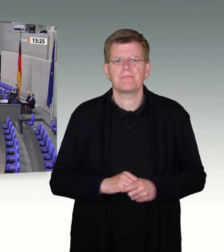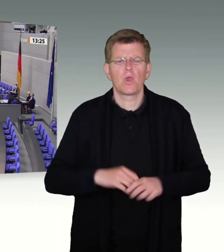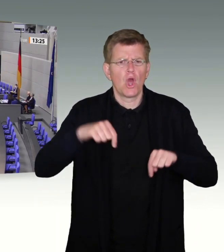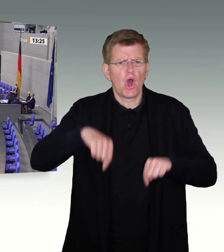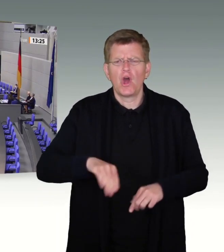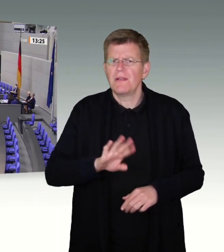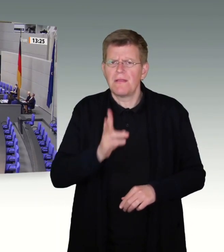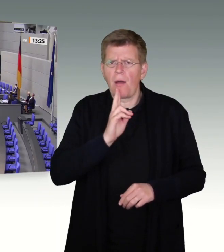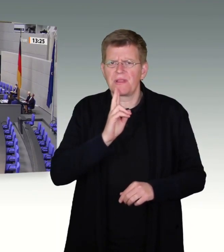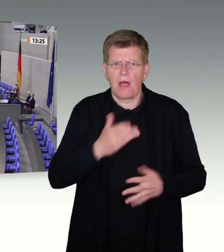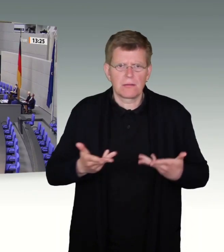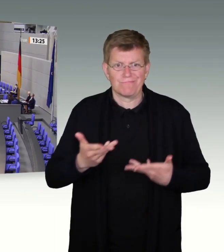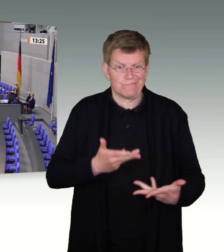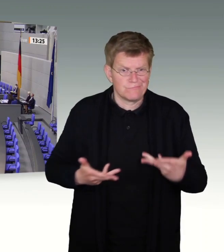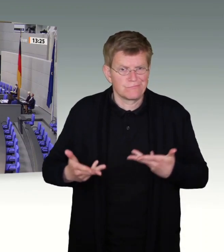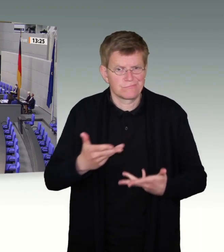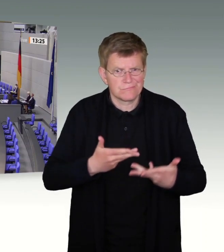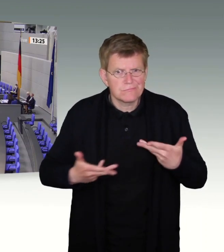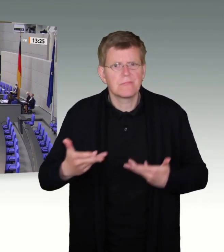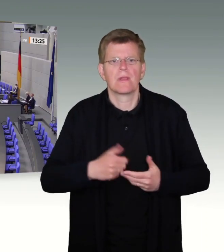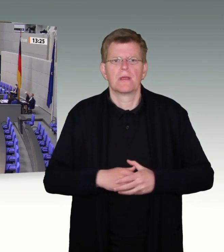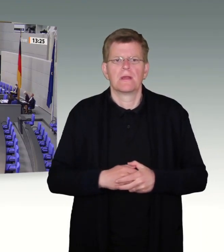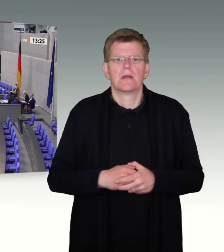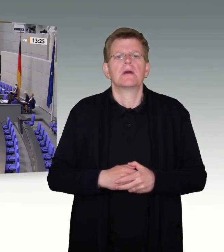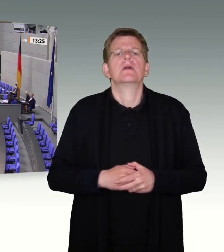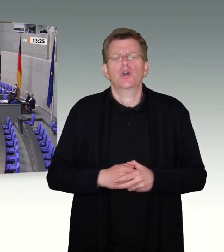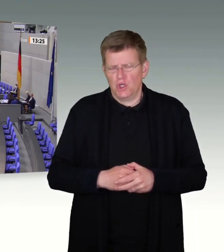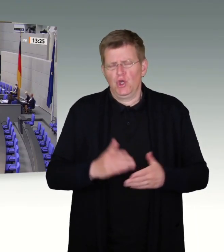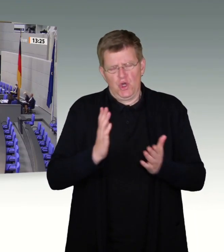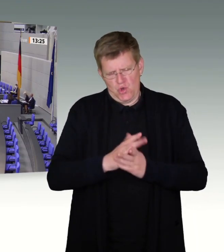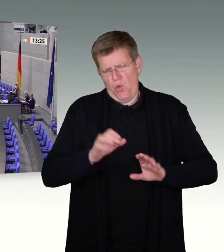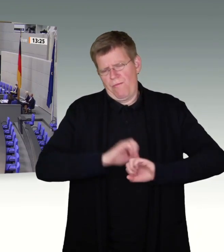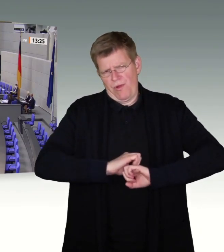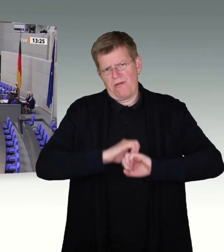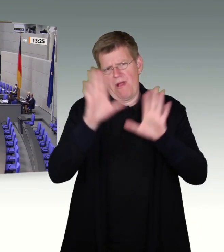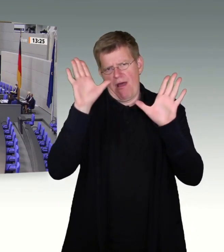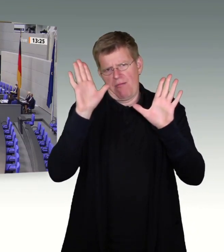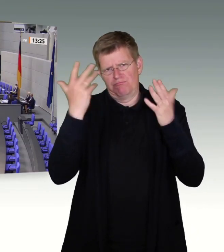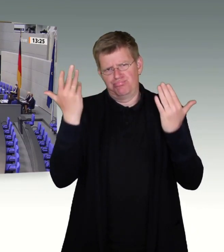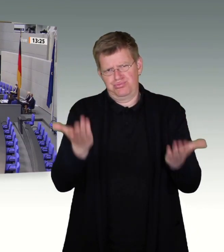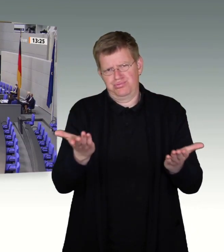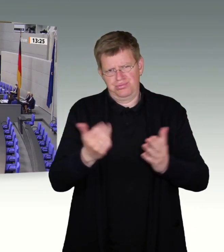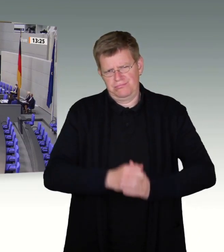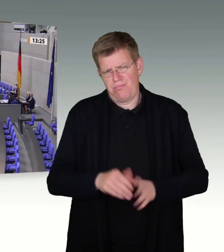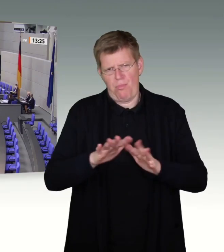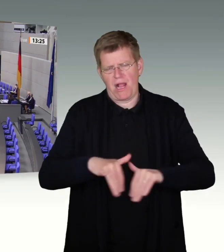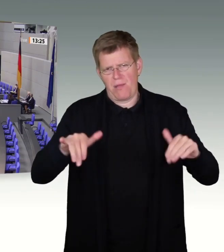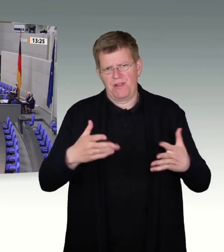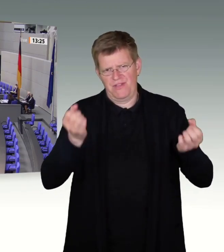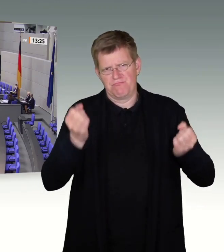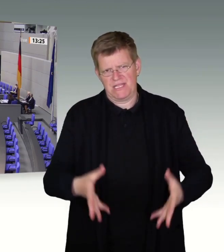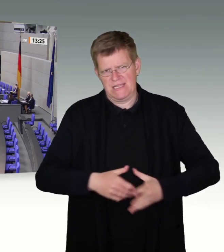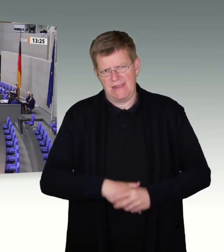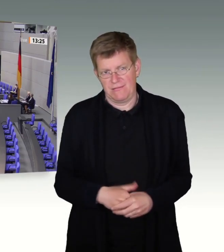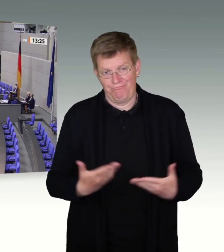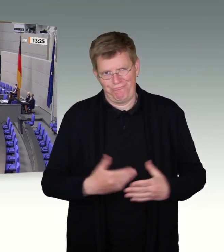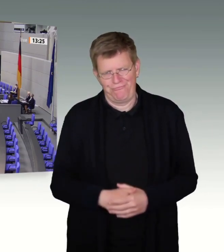Nachmittag gehört zu den ausgesprochen Vorhersehbaren in diesem Parlament. Die AfD würde natürlich